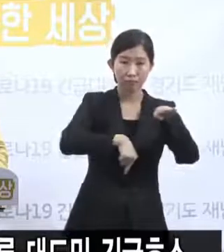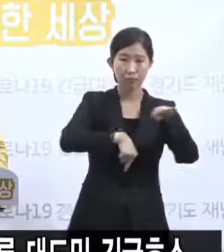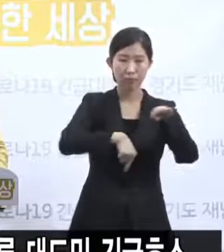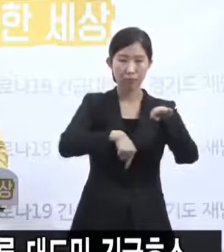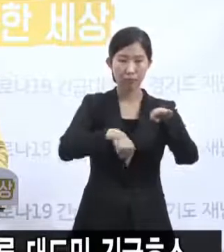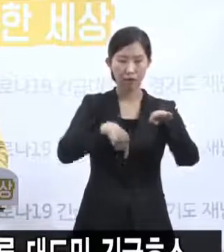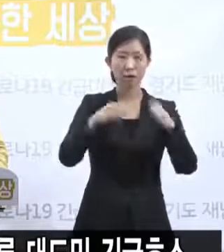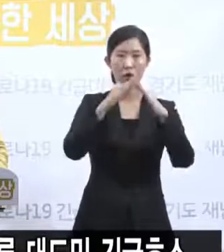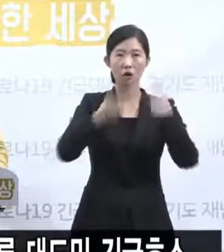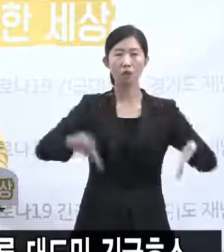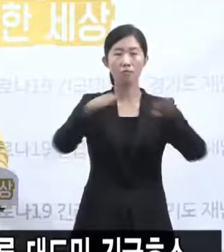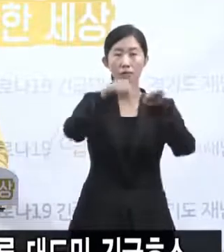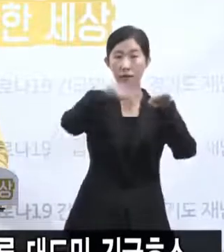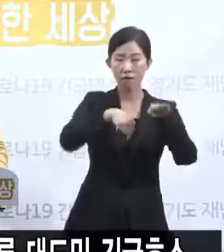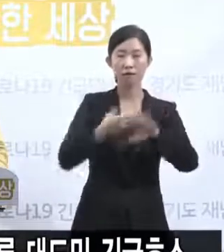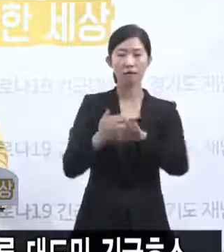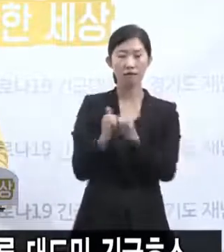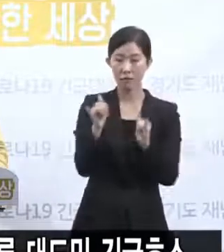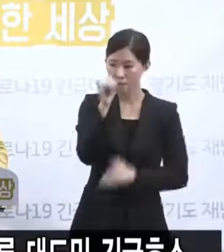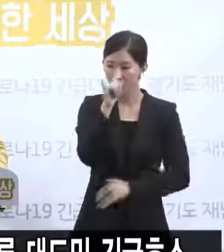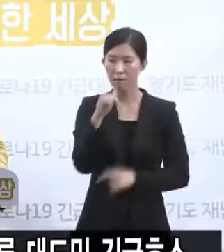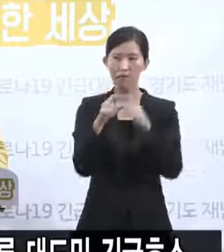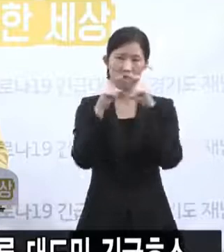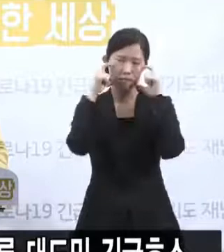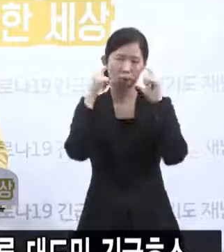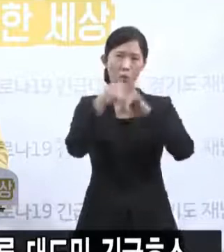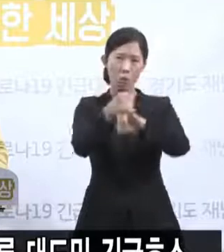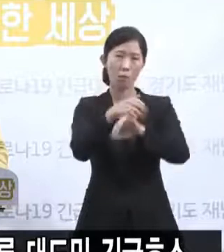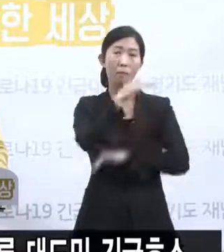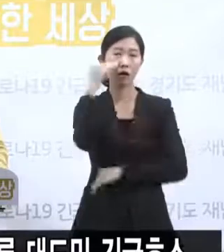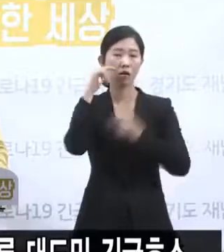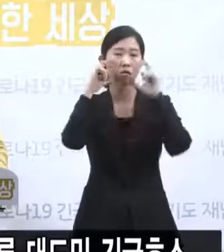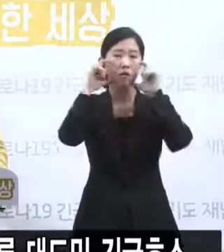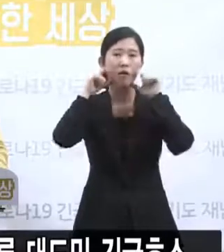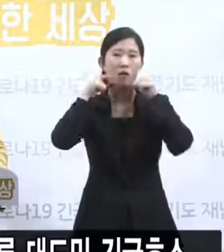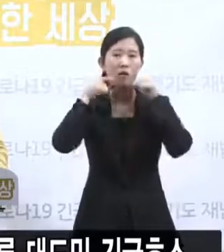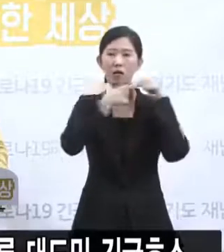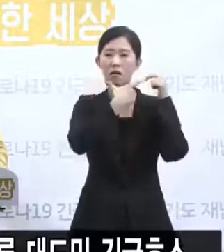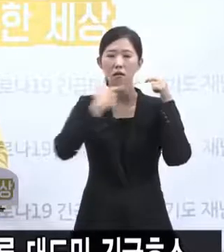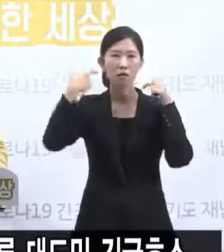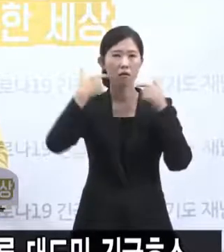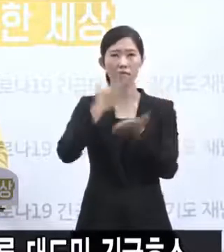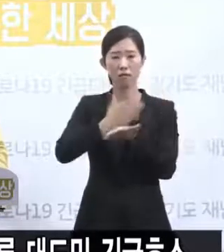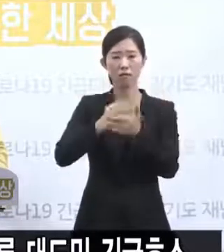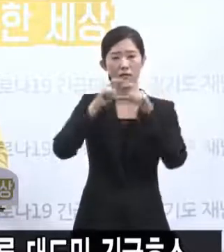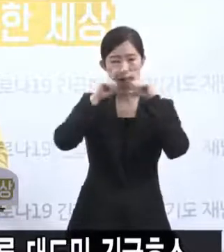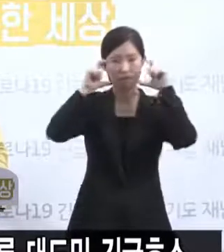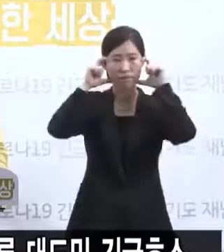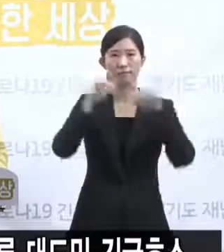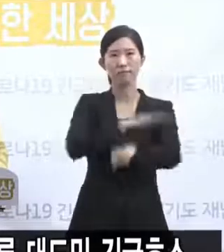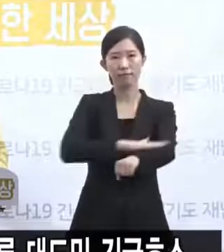제대로 턱에 걸치거나 이렇게 하지 않고 제대로 잘 착용해 주시기를 다시 한번